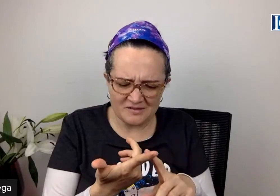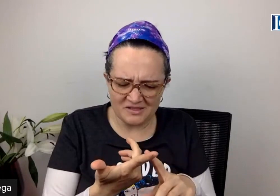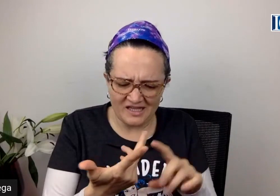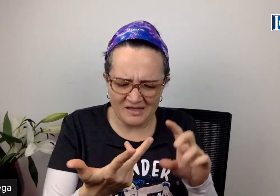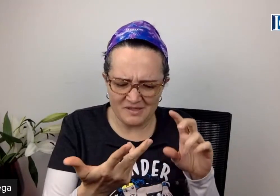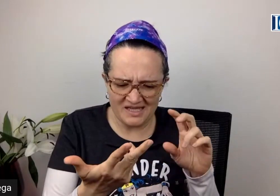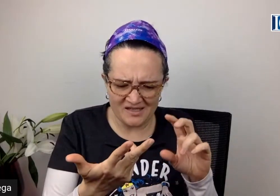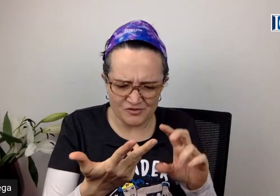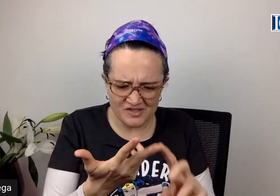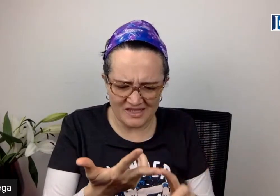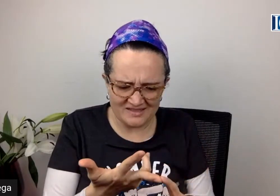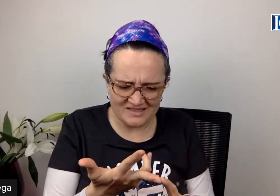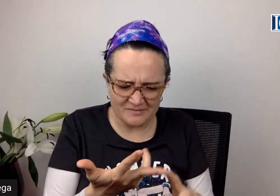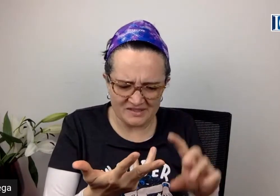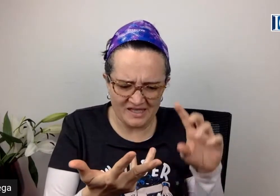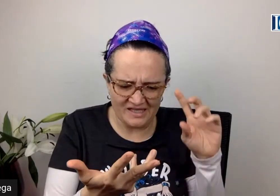ilimitada, mi generosidad es ilimitada,